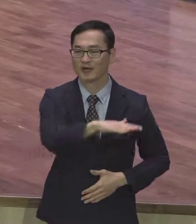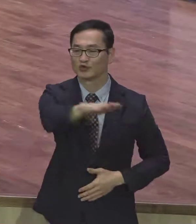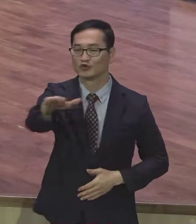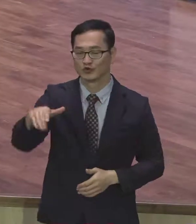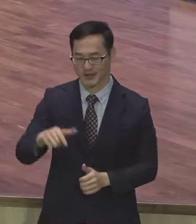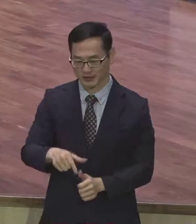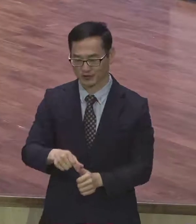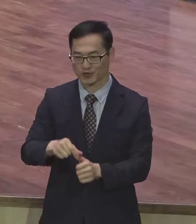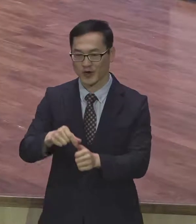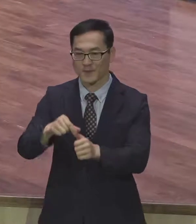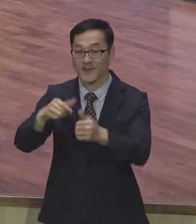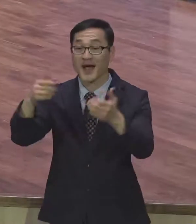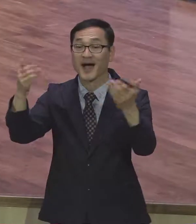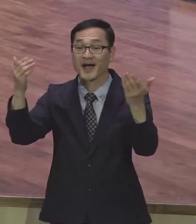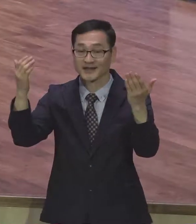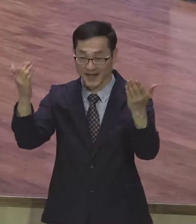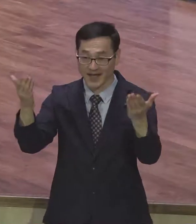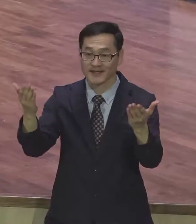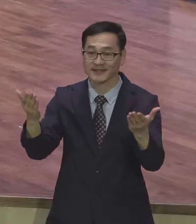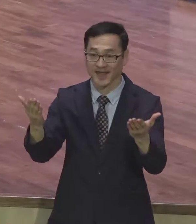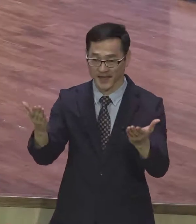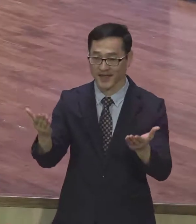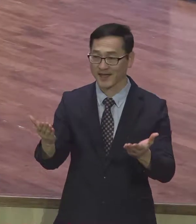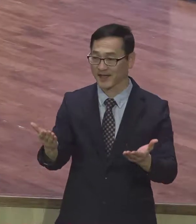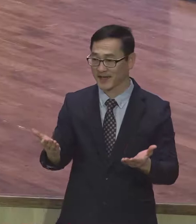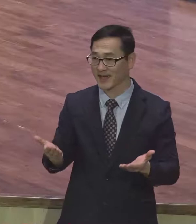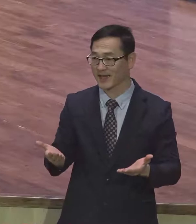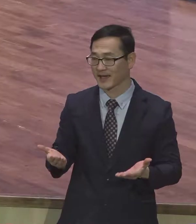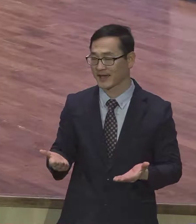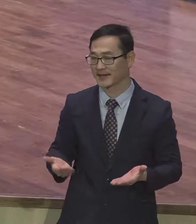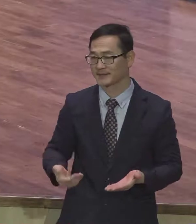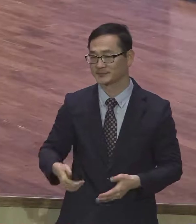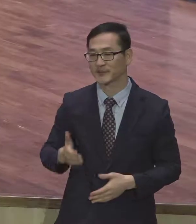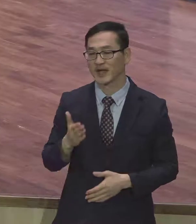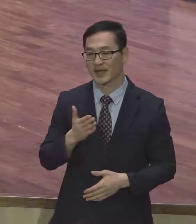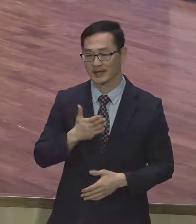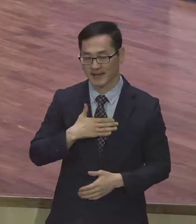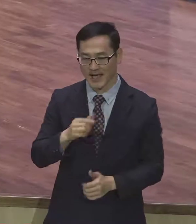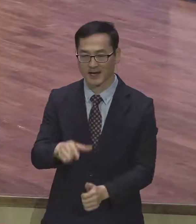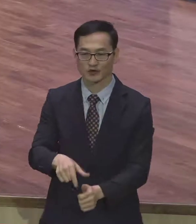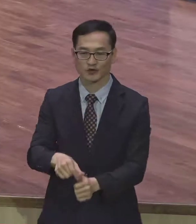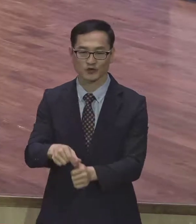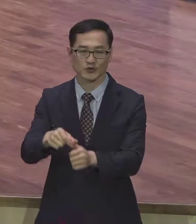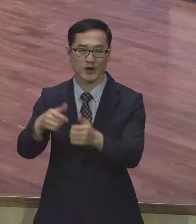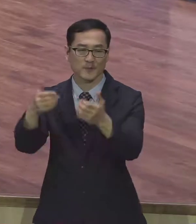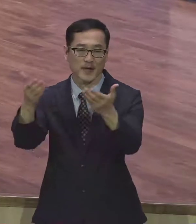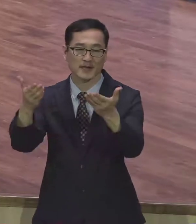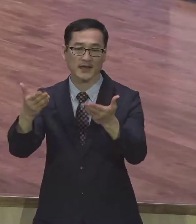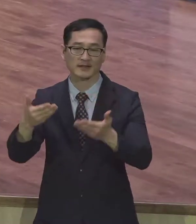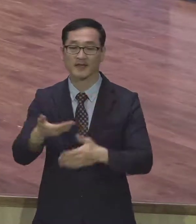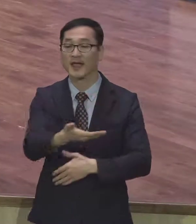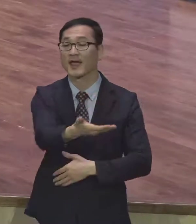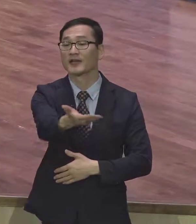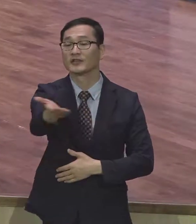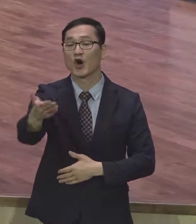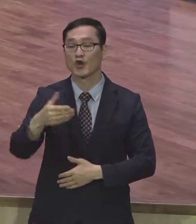우리 구원 받았네 나 구원 나 받았네 나